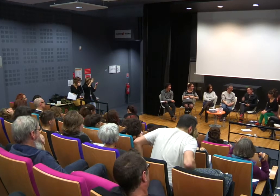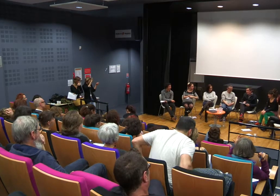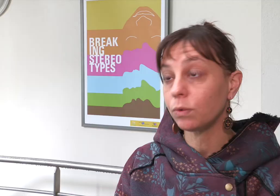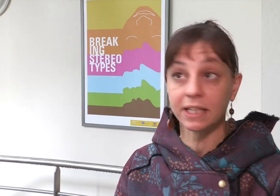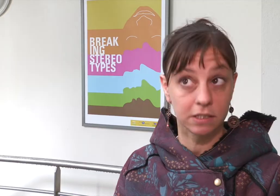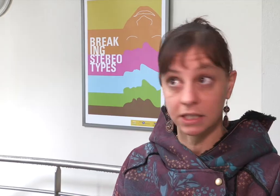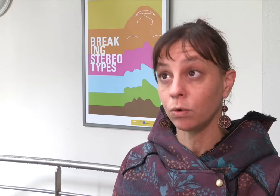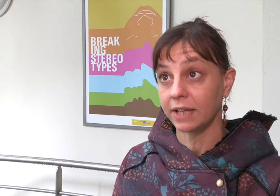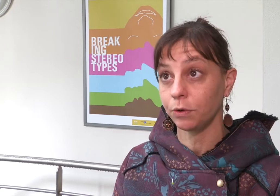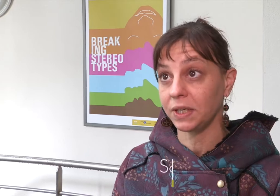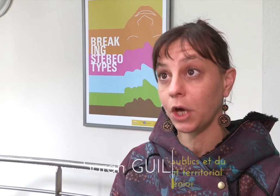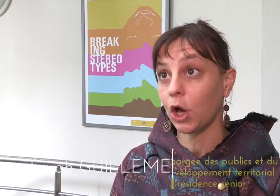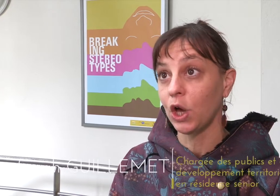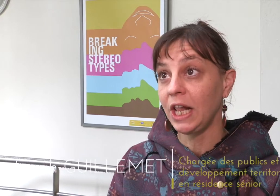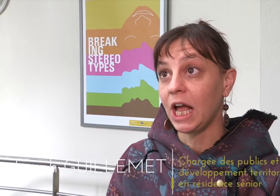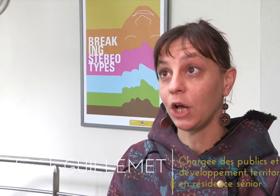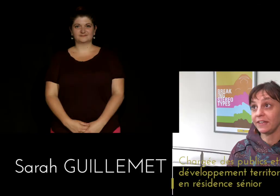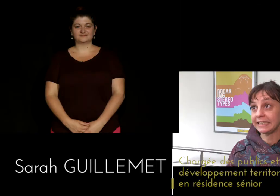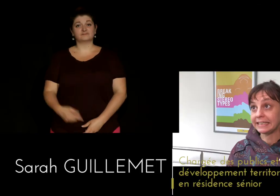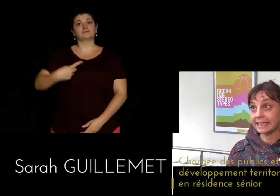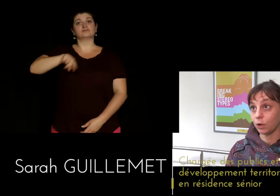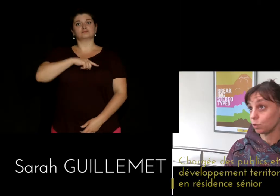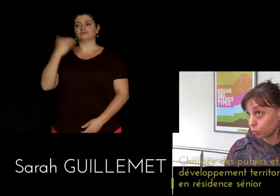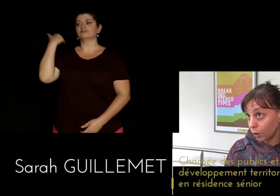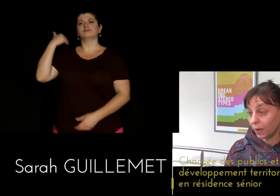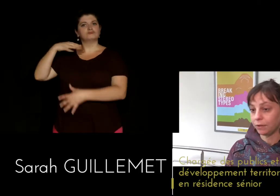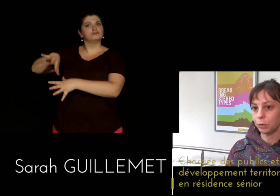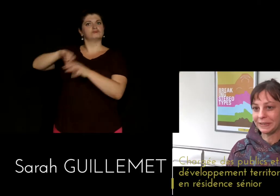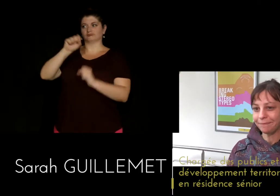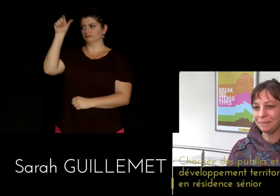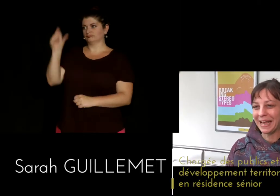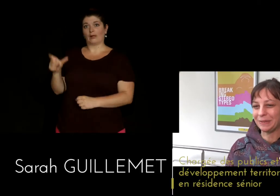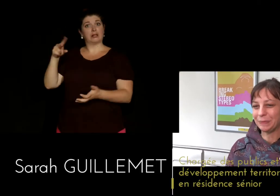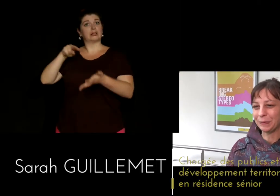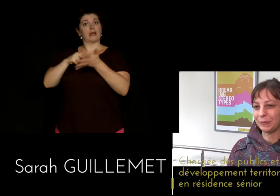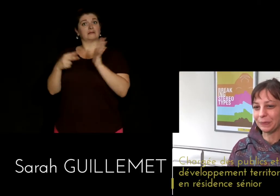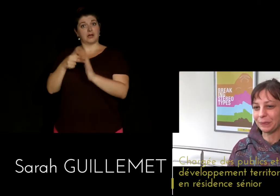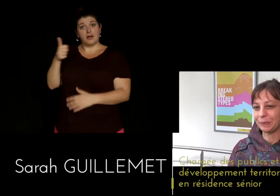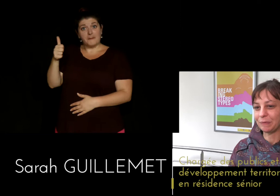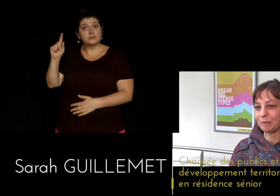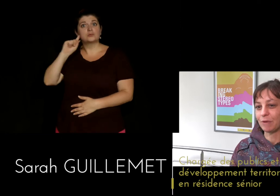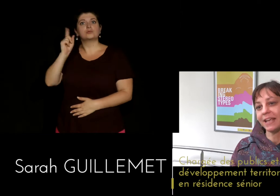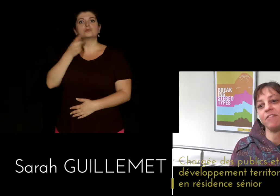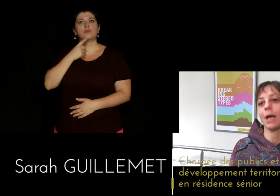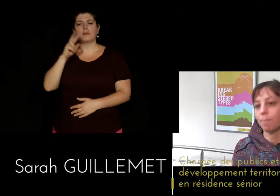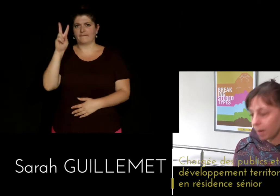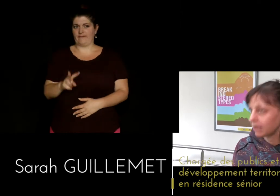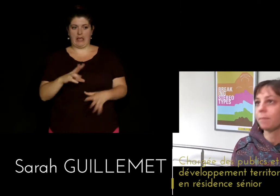On a décidé d'accueillir un technicien sourd à nos côtés. Donc, il y avait quand même pas mal d